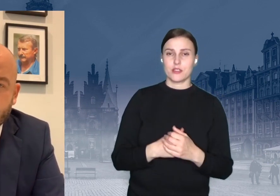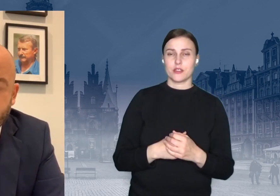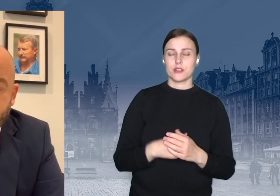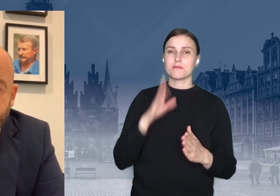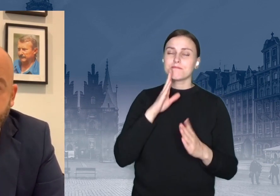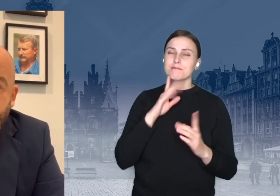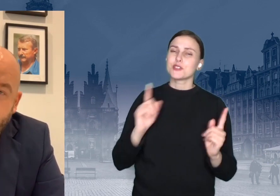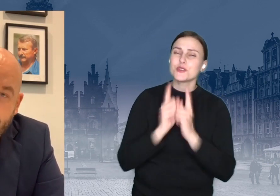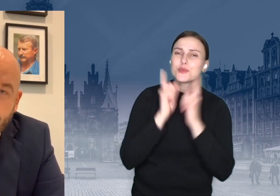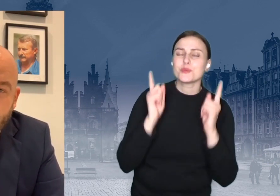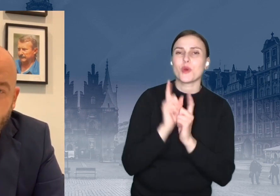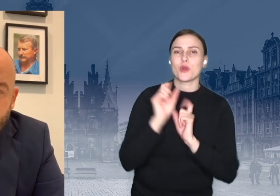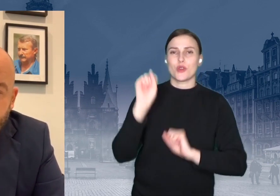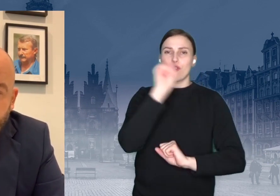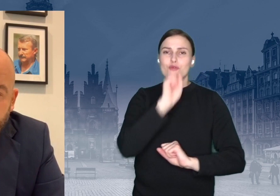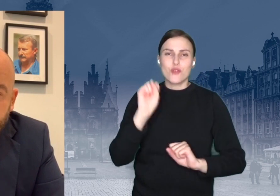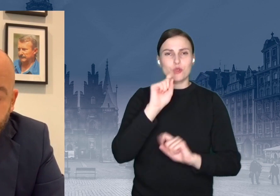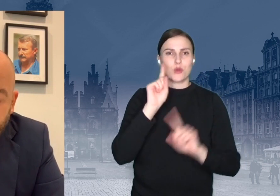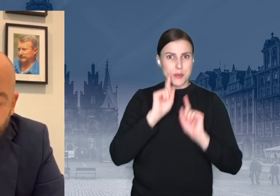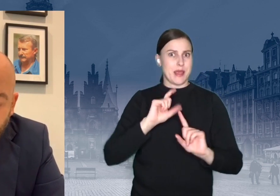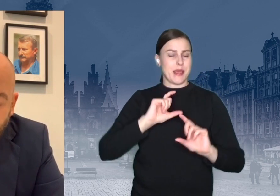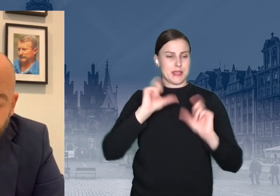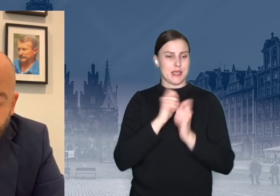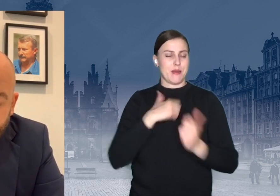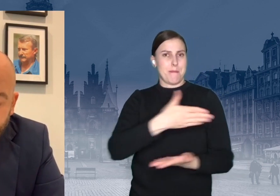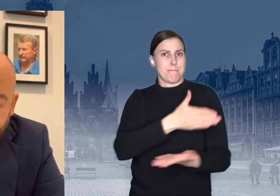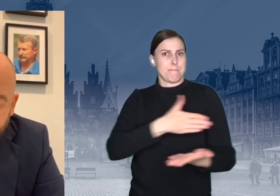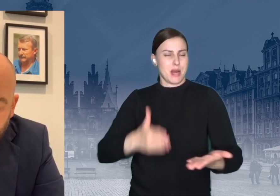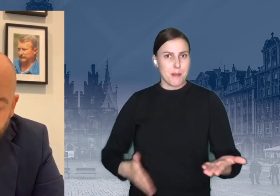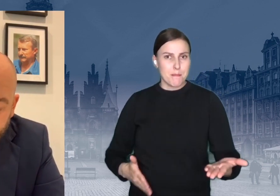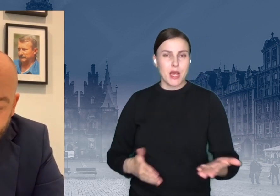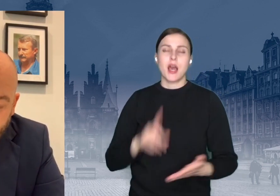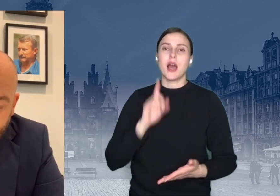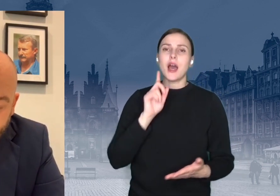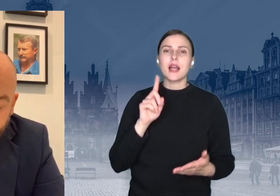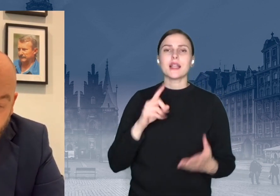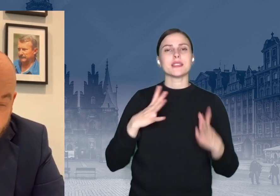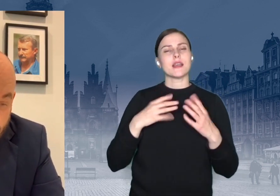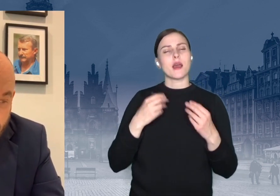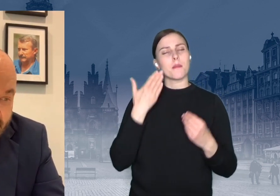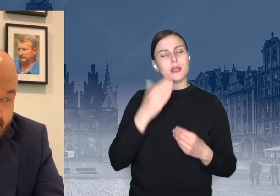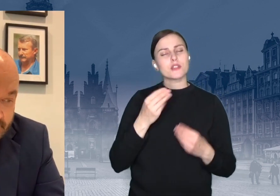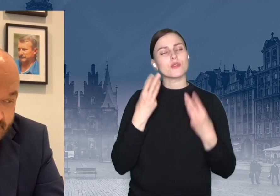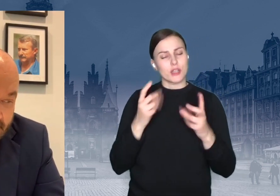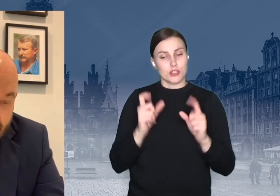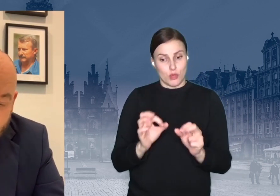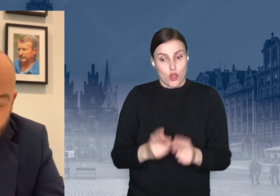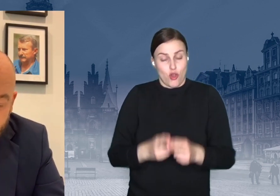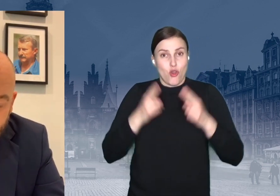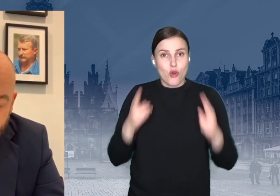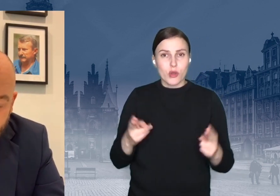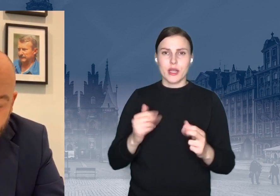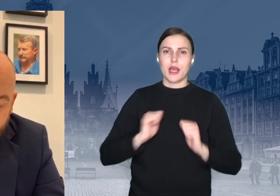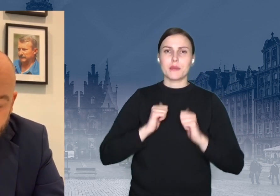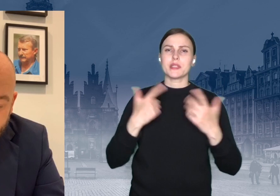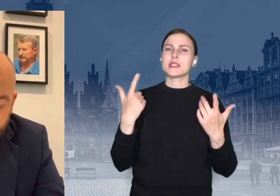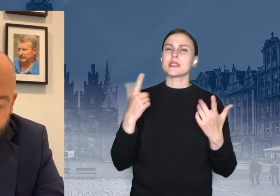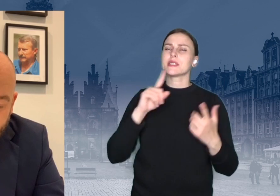na wocławskiej mapie, ale chodziło o to, aby w tym szczególnym czasie jednak nie robić nadmiernych